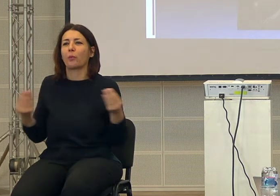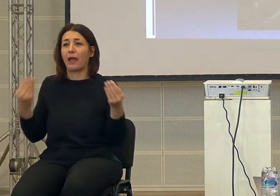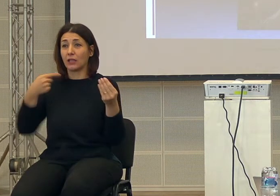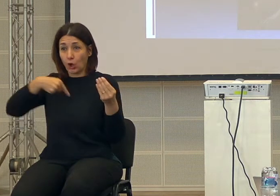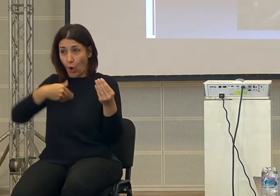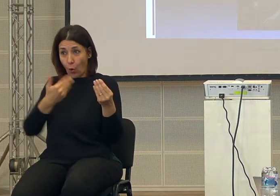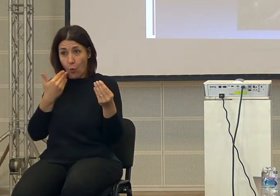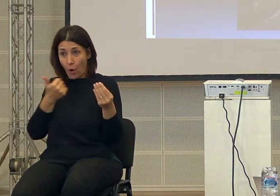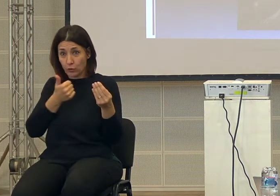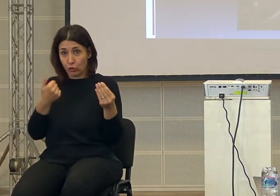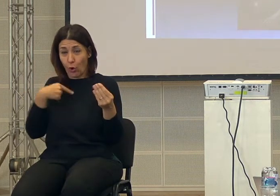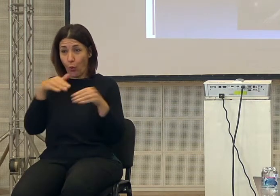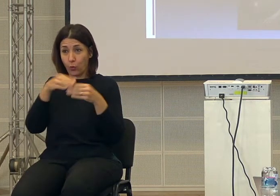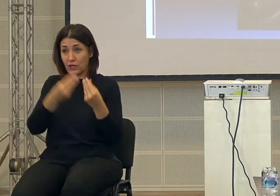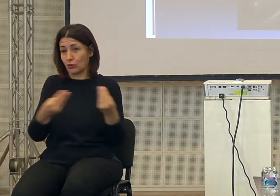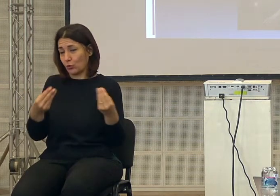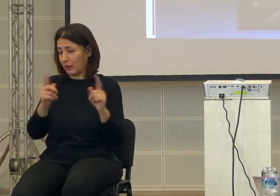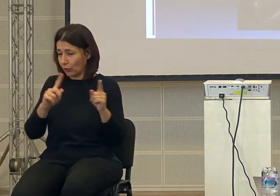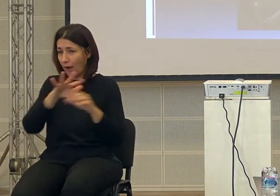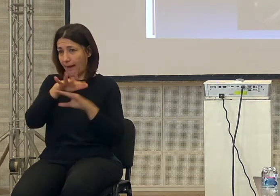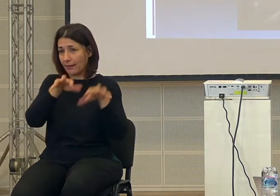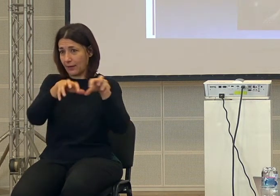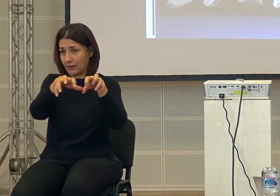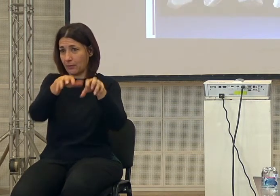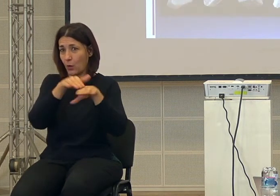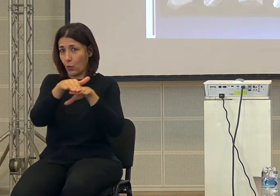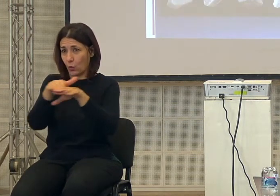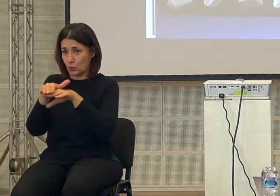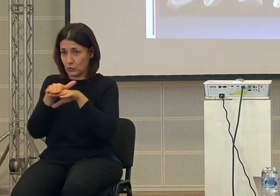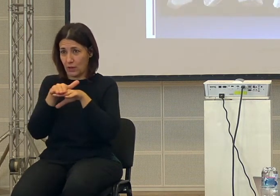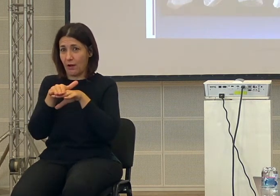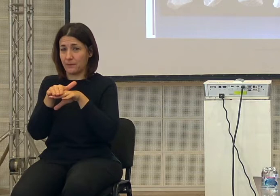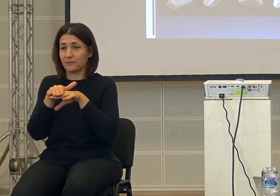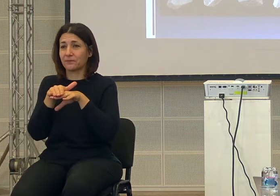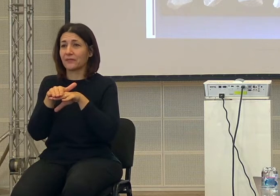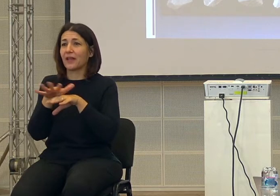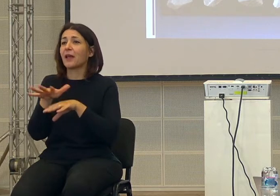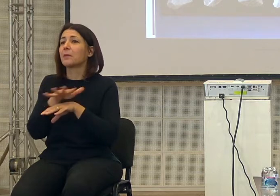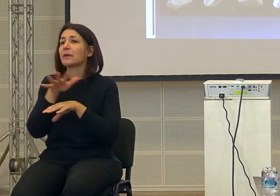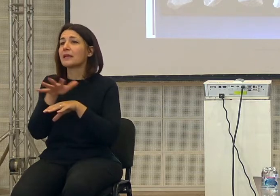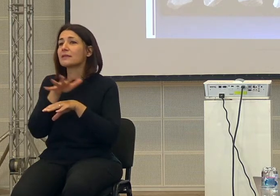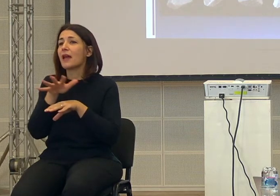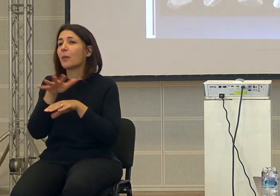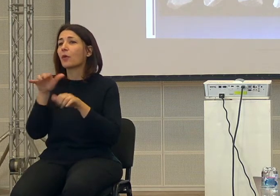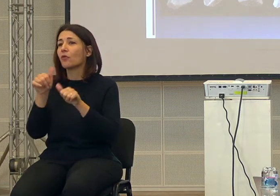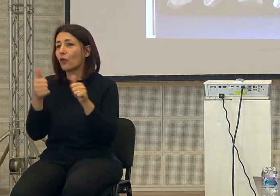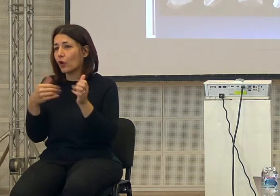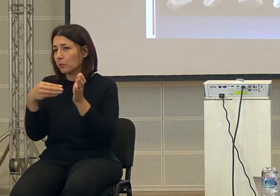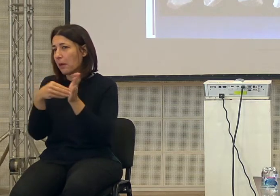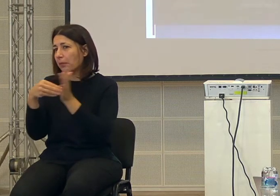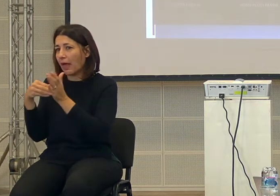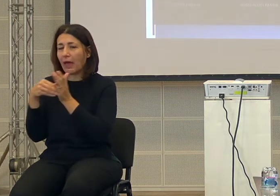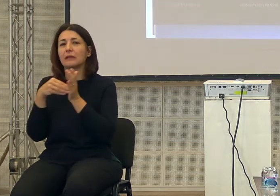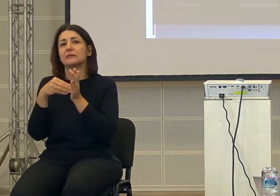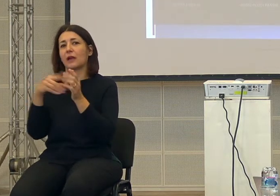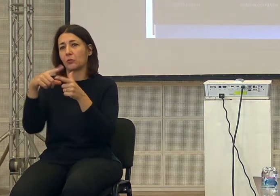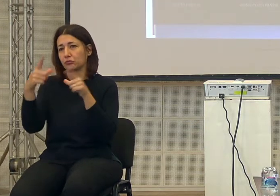usare gli attrezzi, però a usare attrezzi, ecco questi sono gli attrezzi che costruivano gli